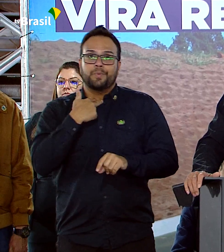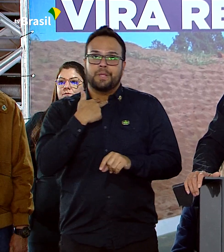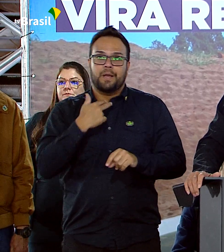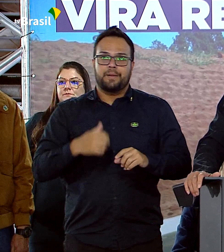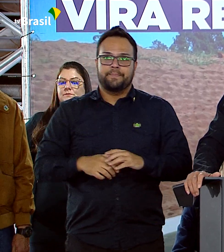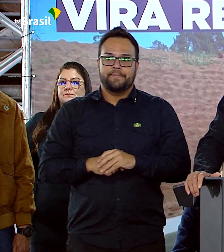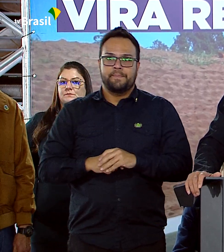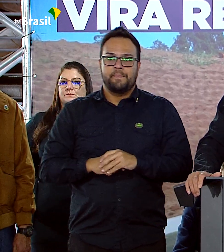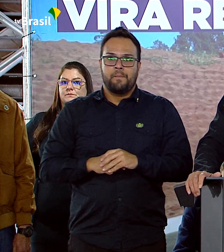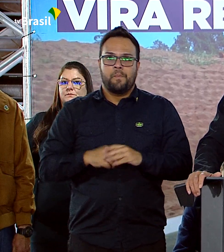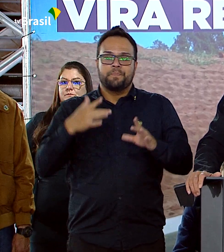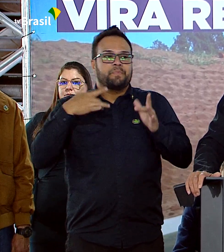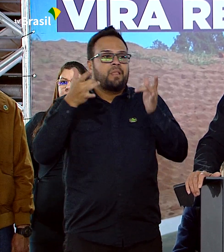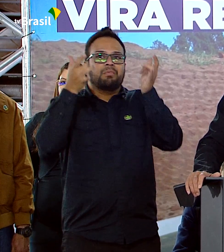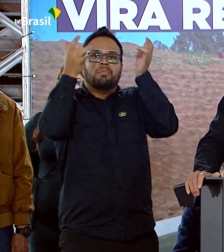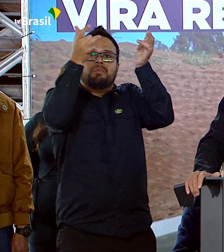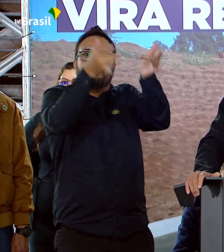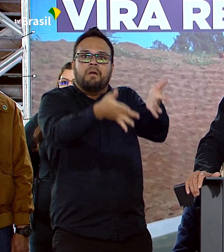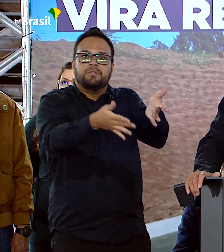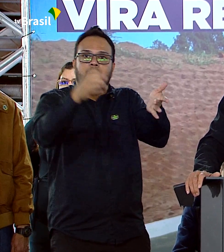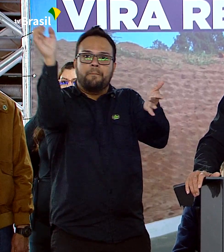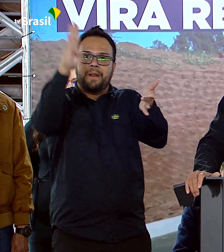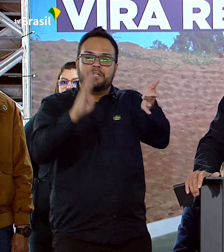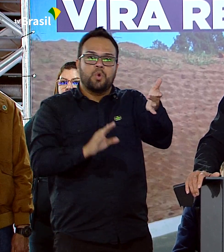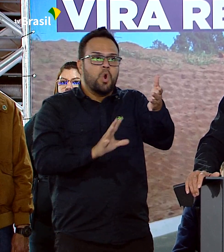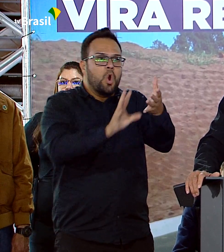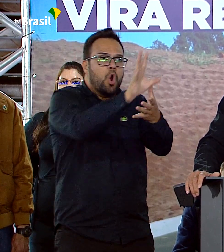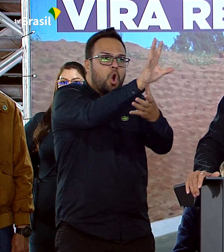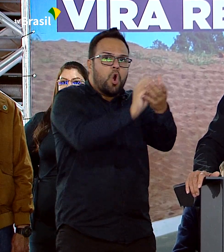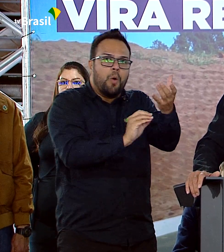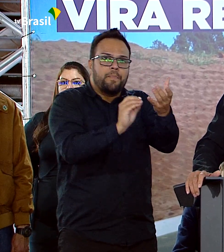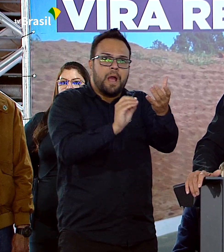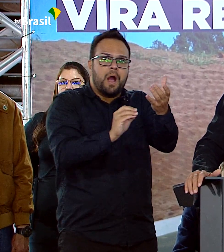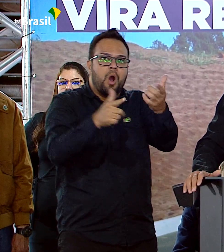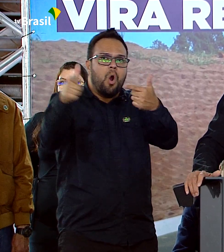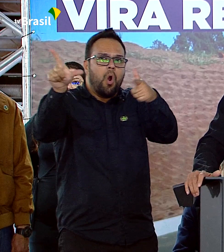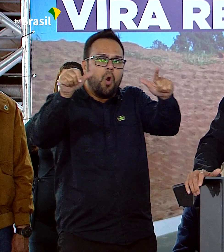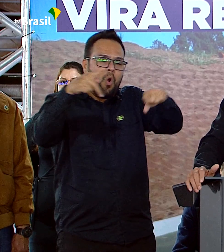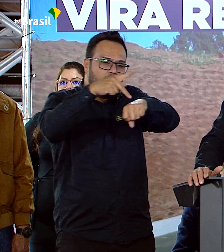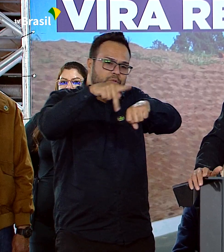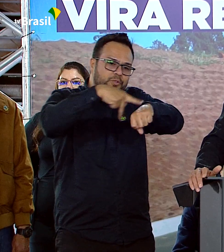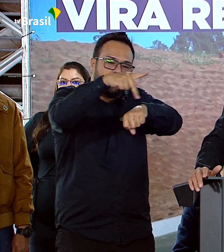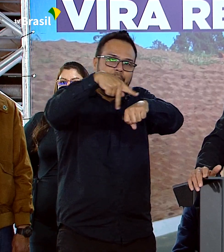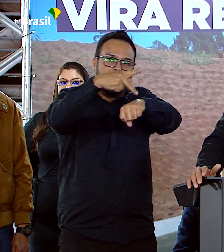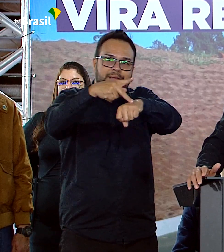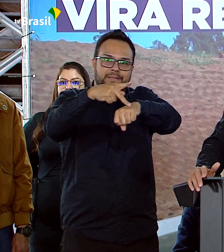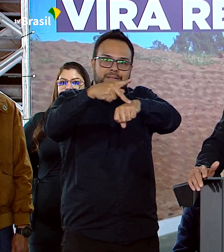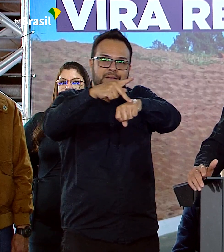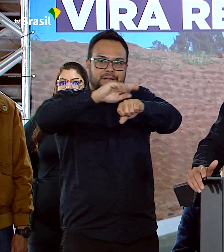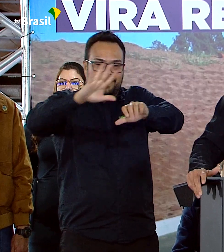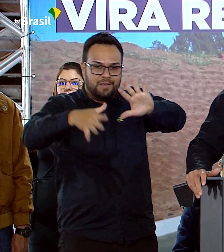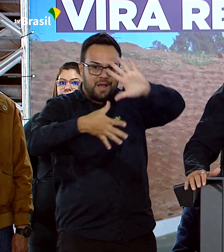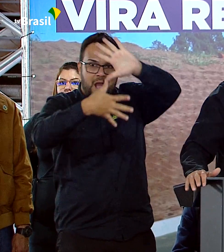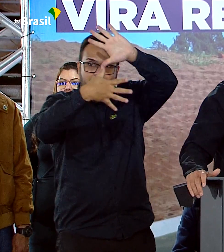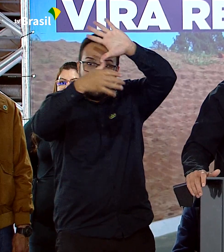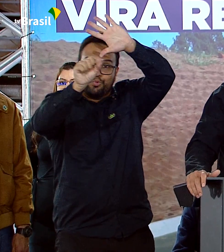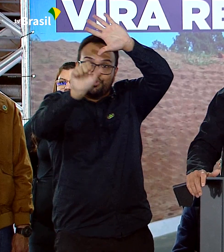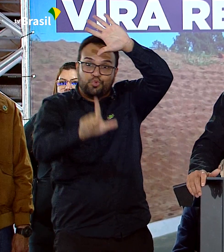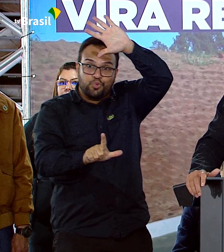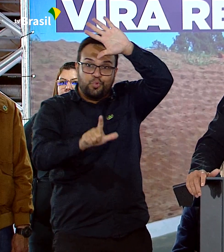que o Brasil siga o caminho de alguns outros países aqui na América do Sul.